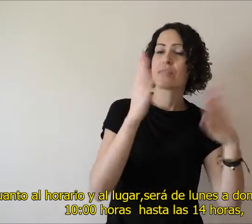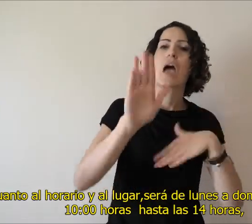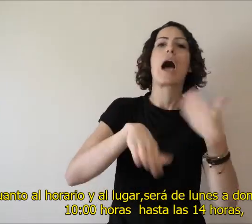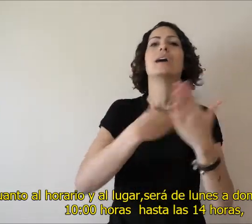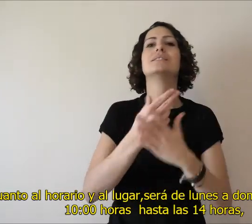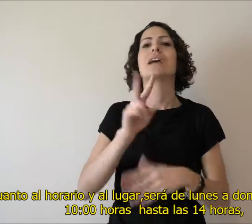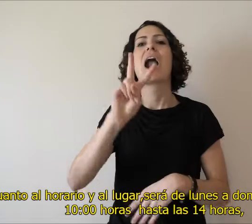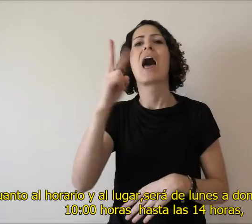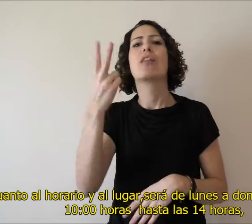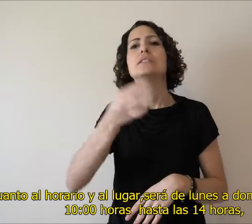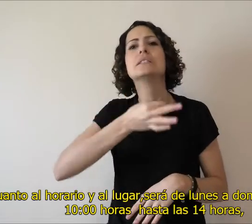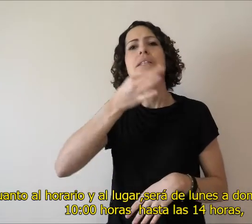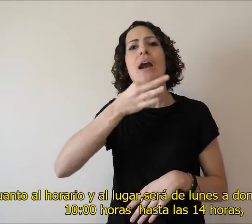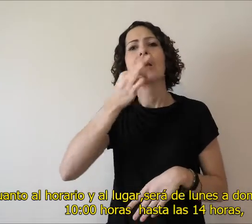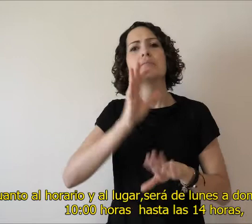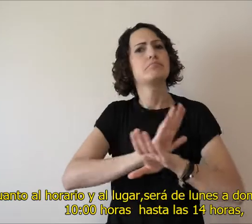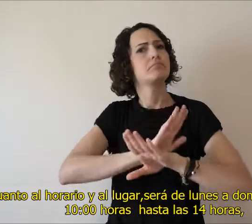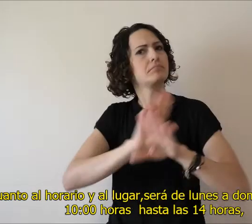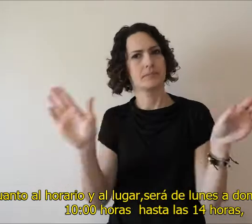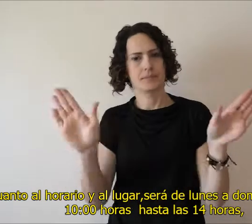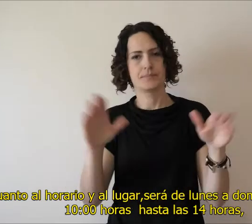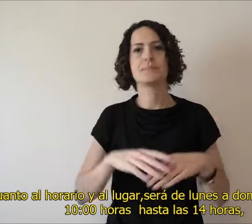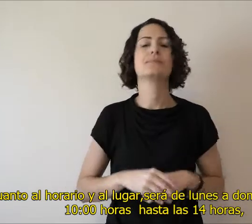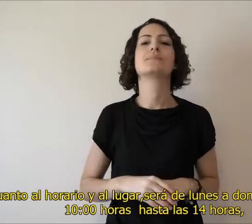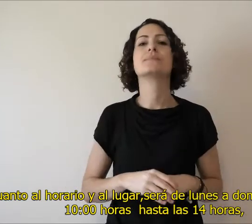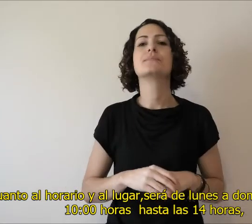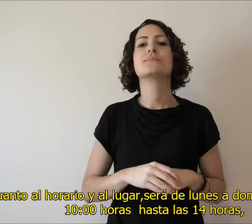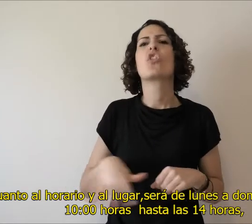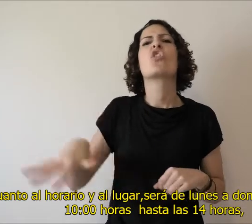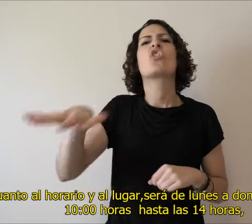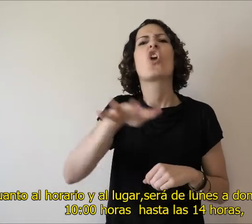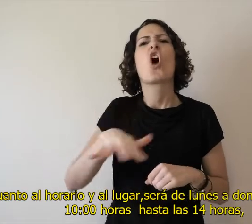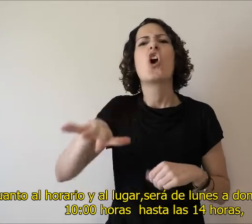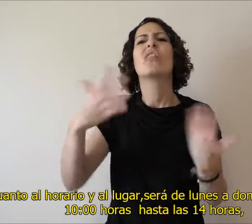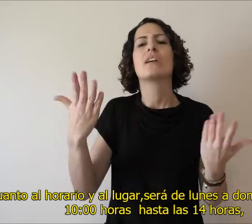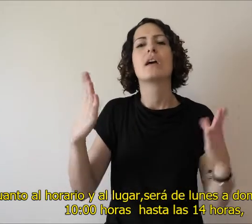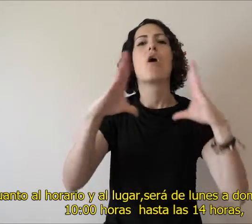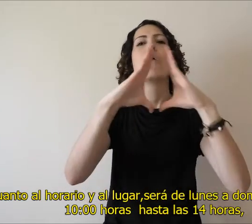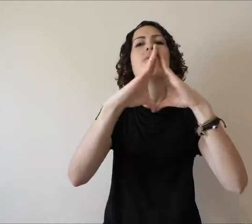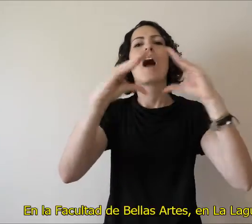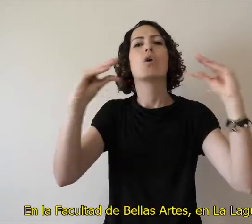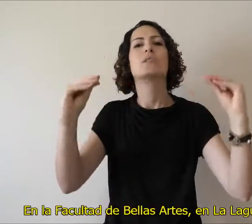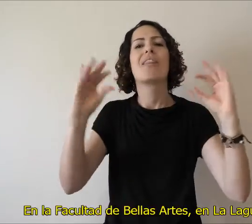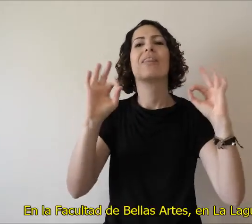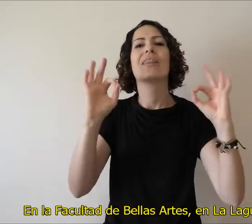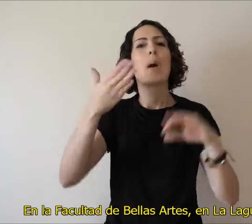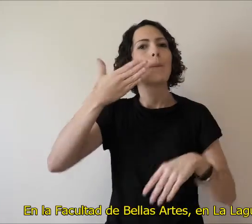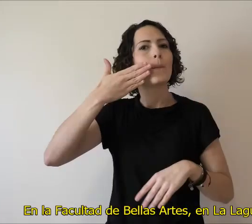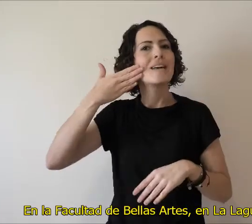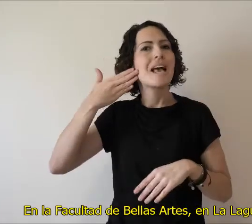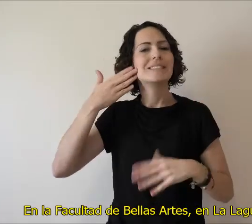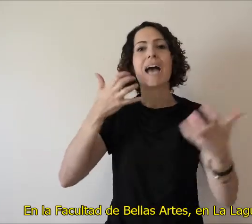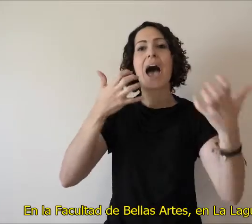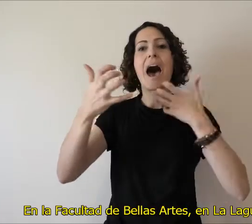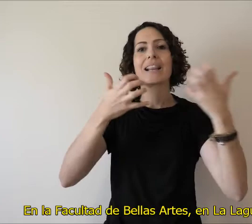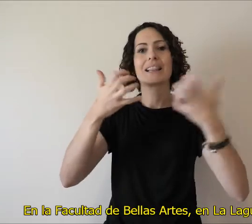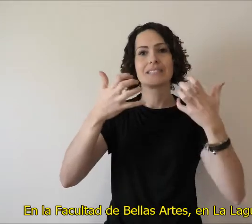la mañana hasta las 2 de la tarde en la Facultad de Bellas Artes,